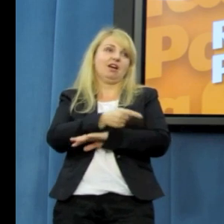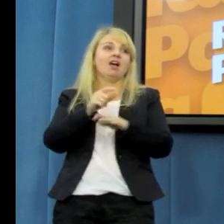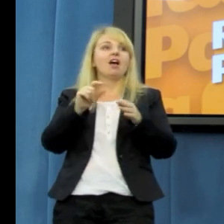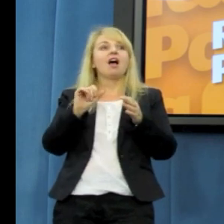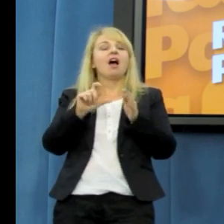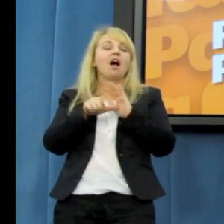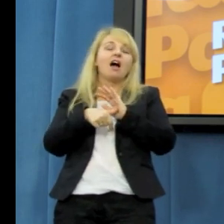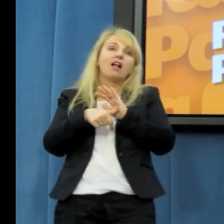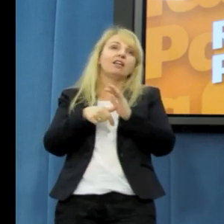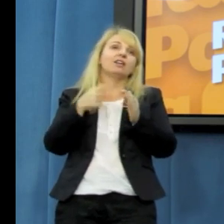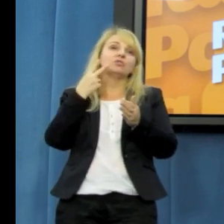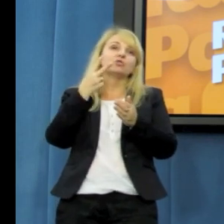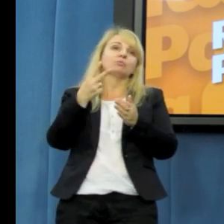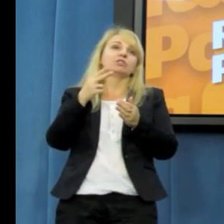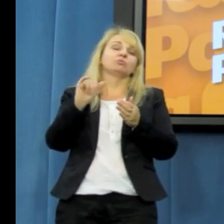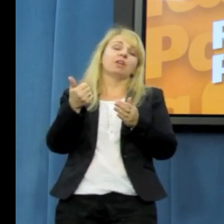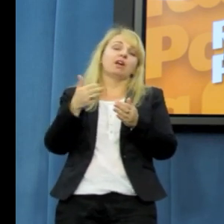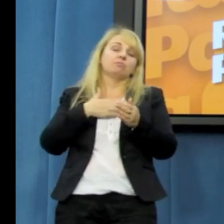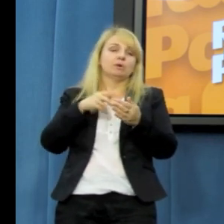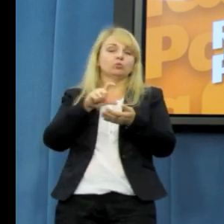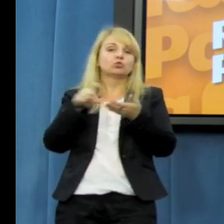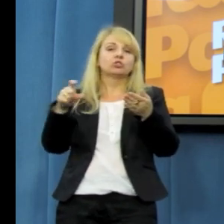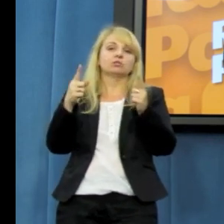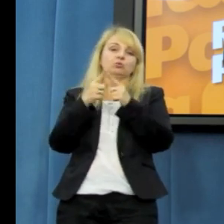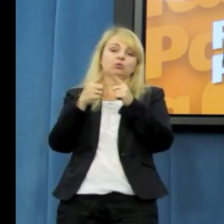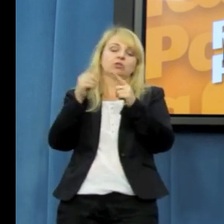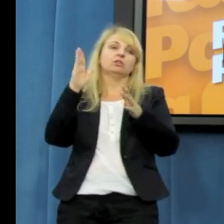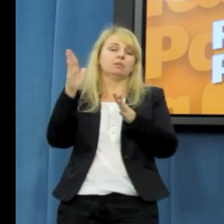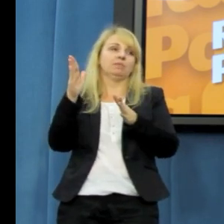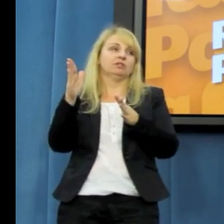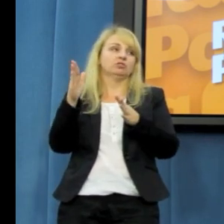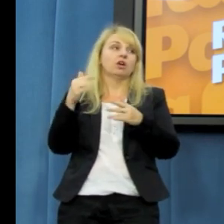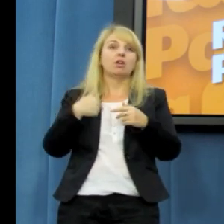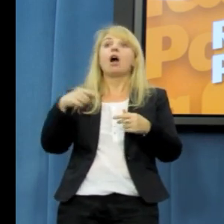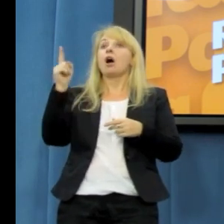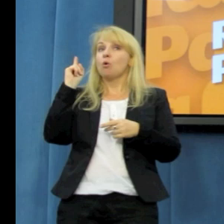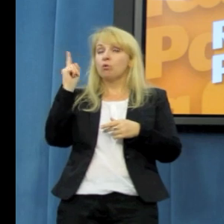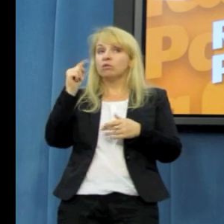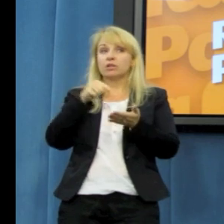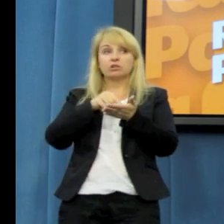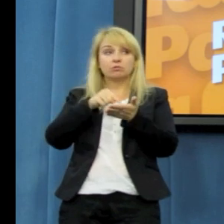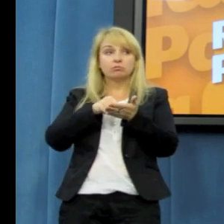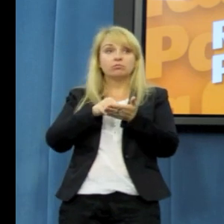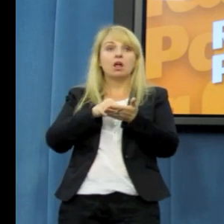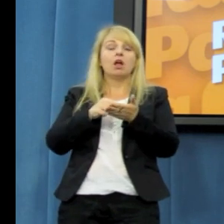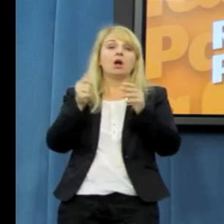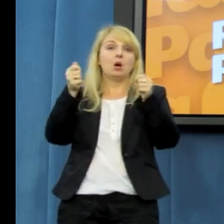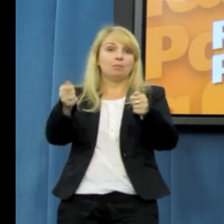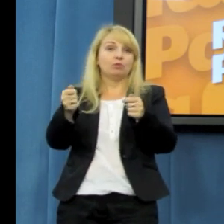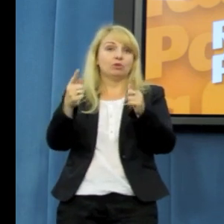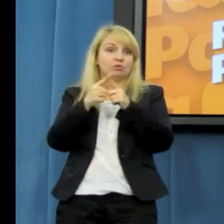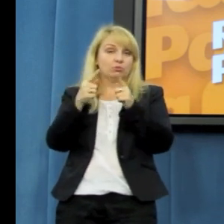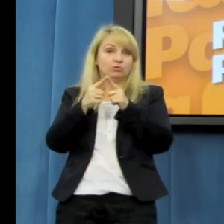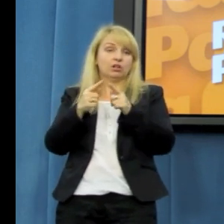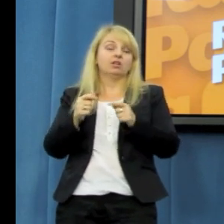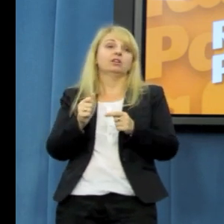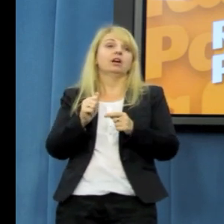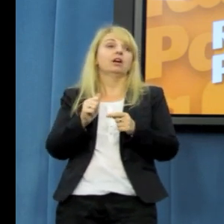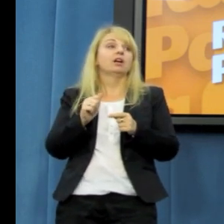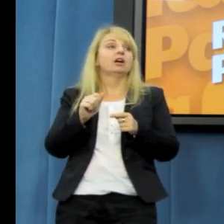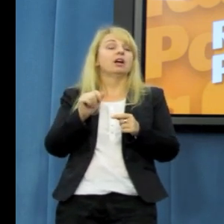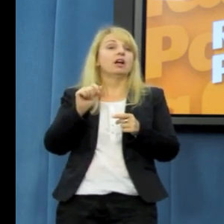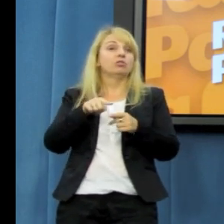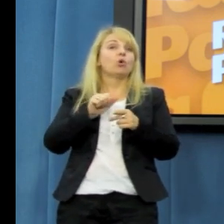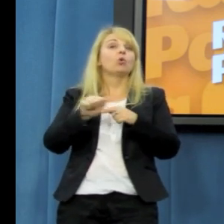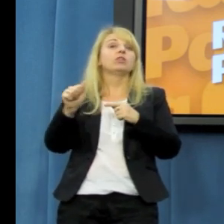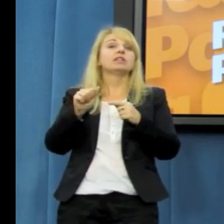ruchem, a drugim znajdą trochę czasu dla nas. Uważam to, te propozycje spotkania Waldemara Pawlaka za